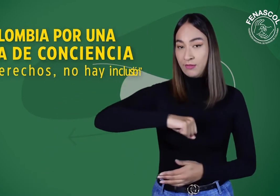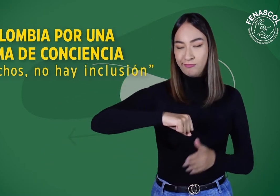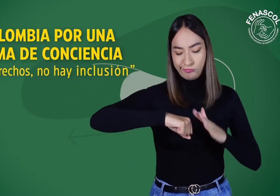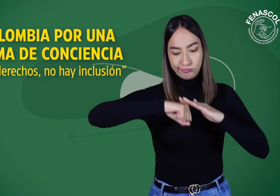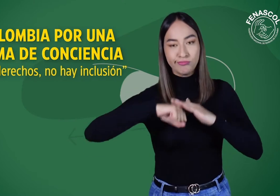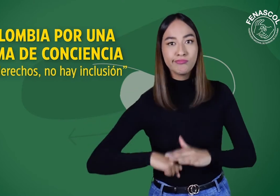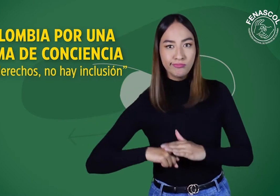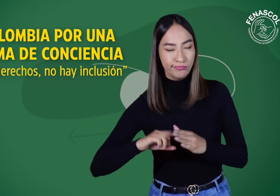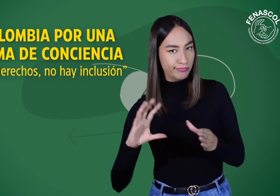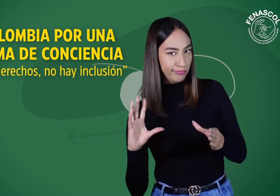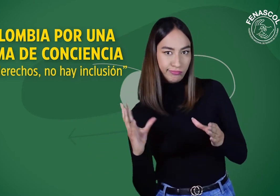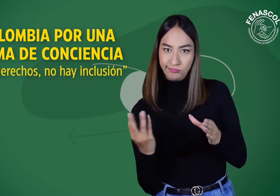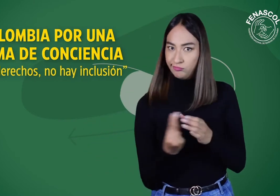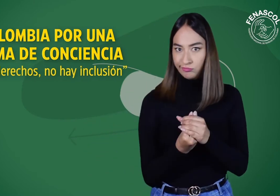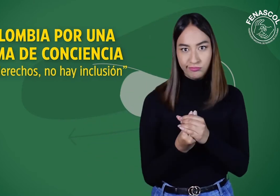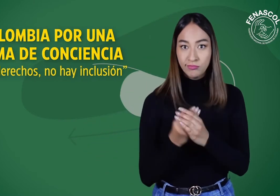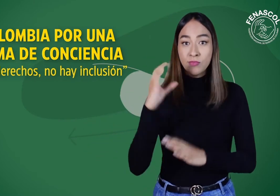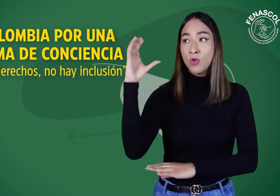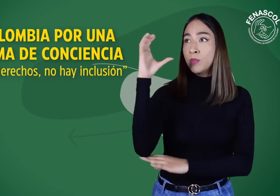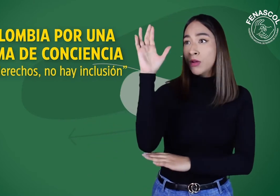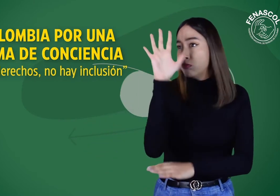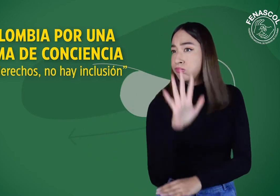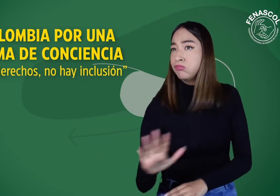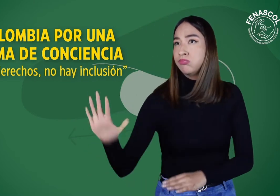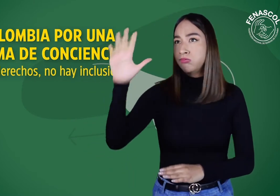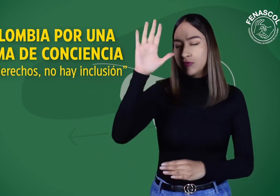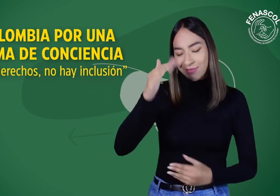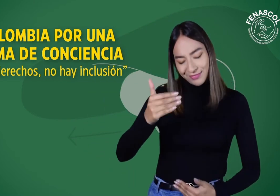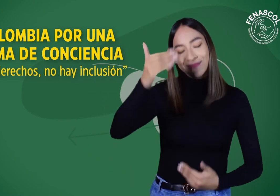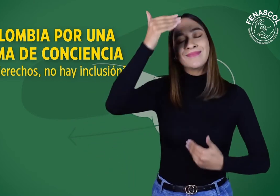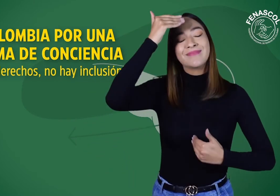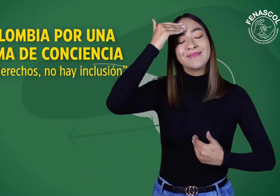Colombia por una toma de conciencia. Sin derechos no hay inclusión.